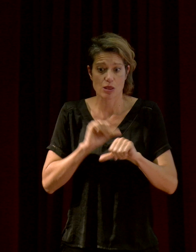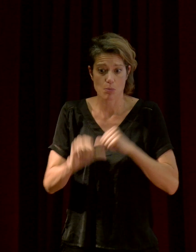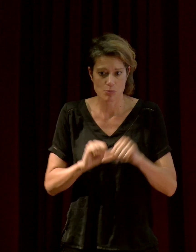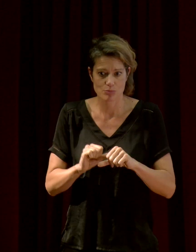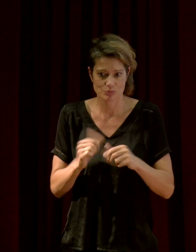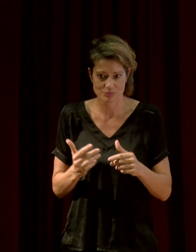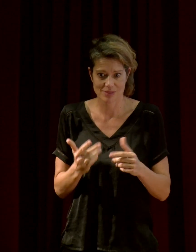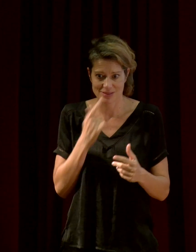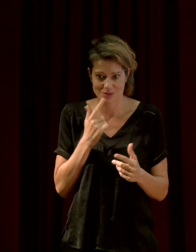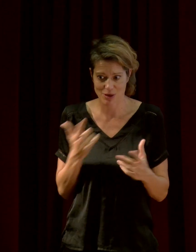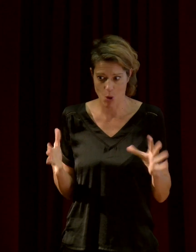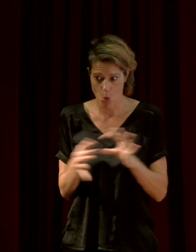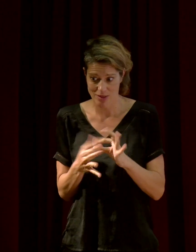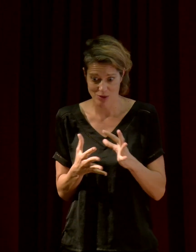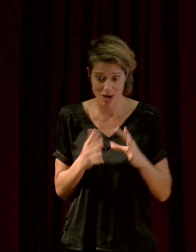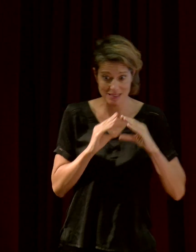et chaleur ?